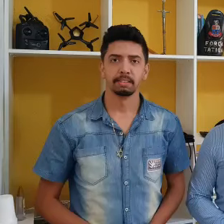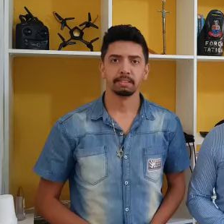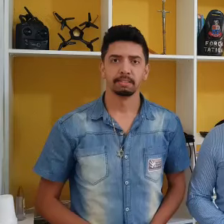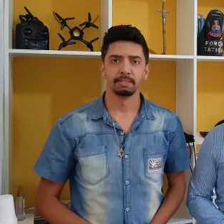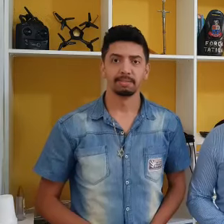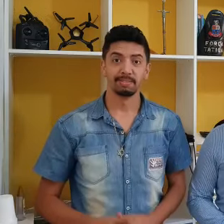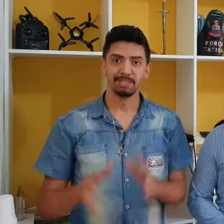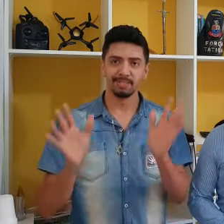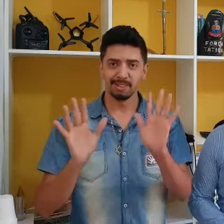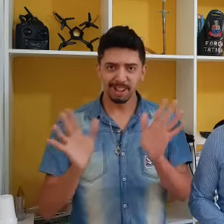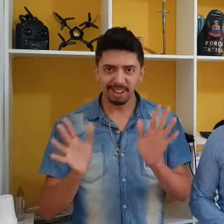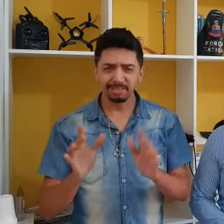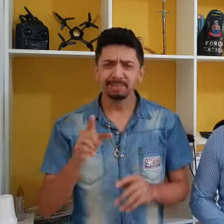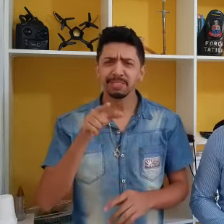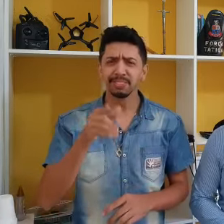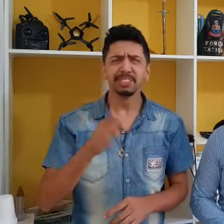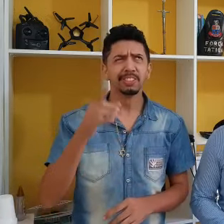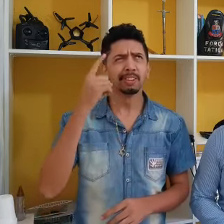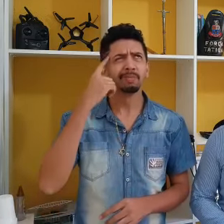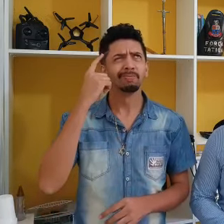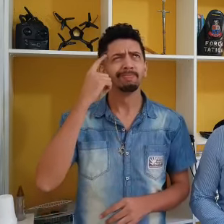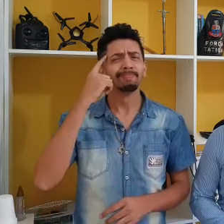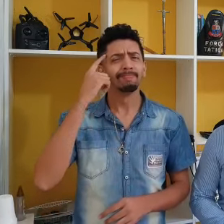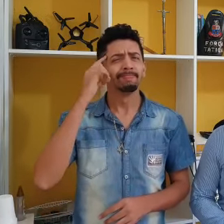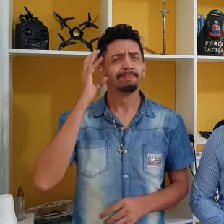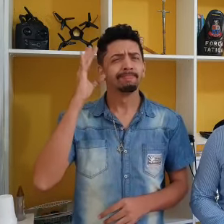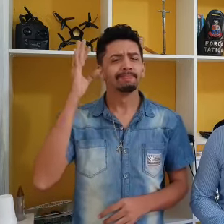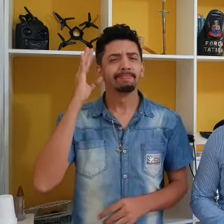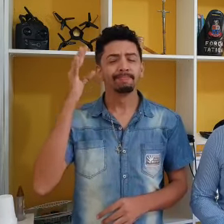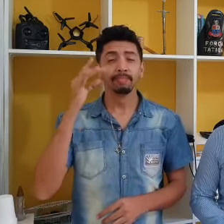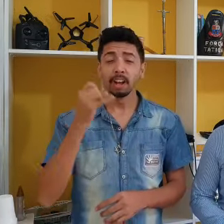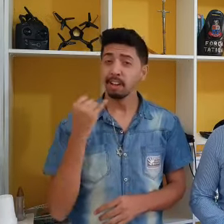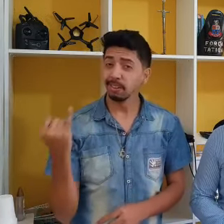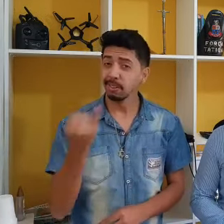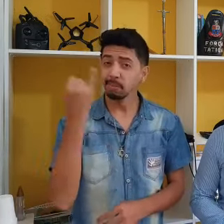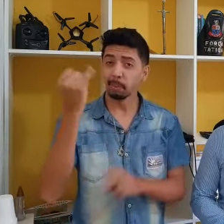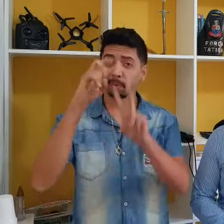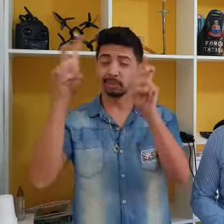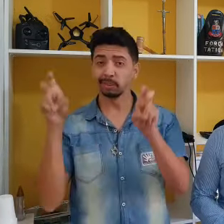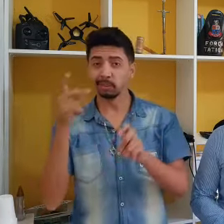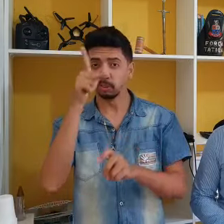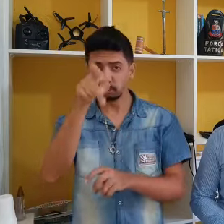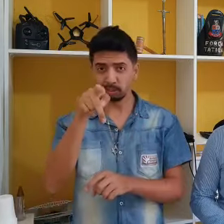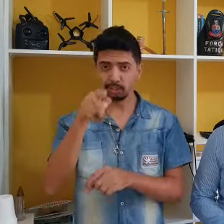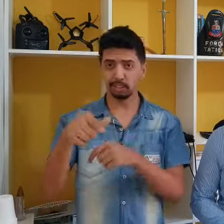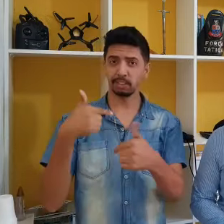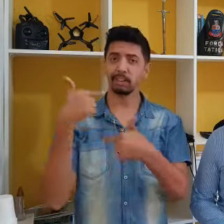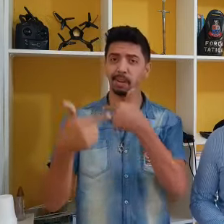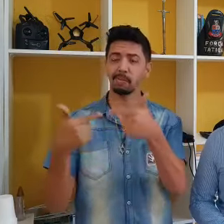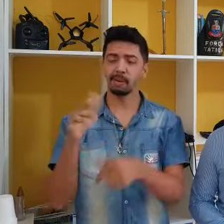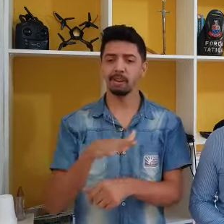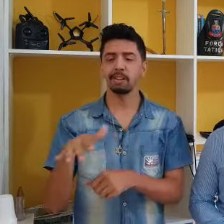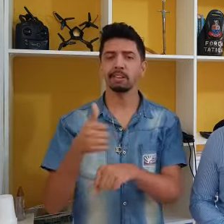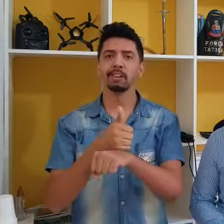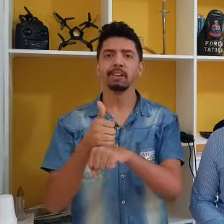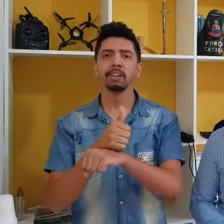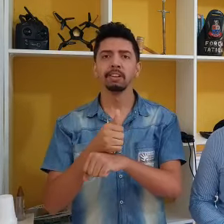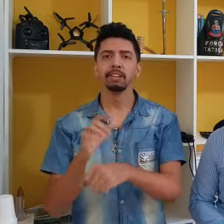Olá, você já parou para pensar na importância do agente de segurança saber lidar com pessoas com